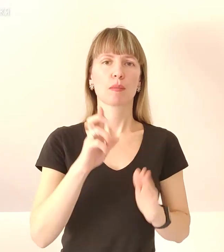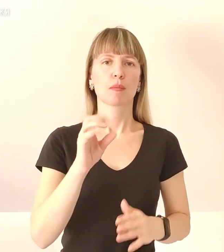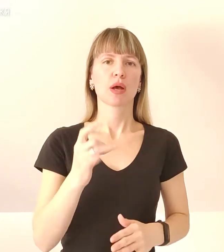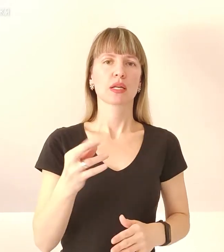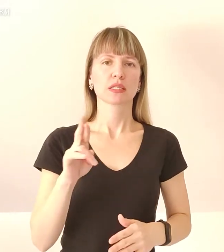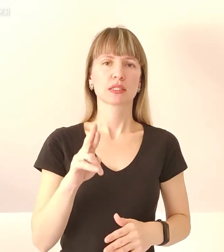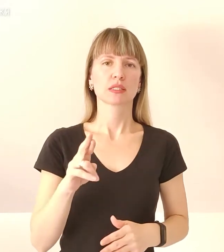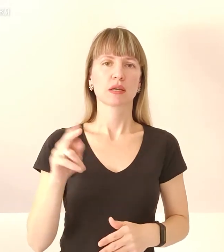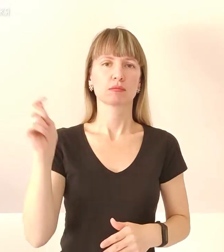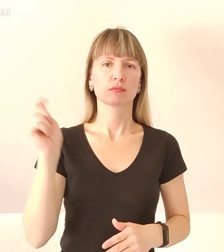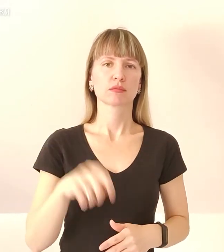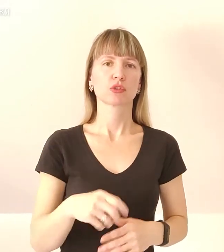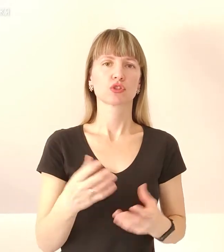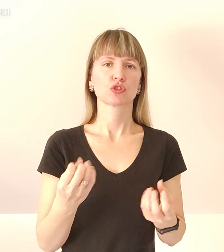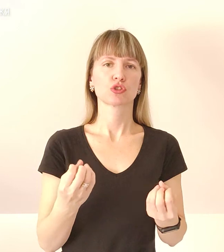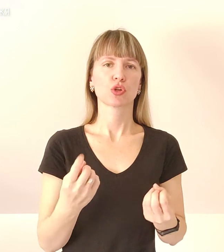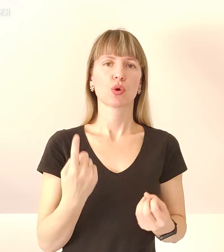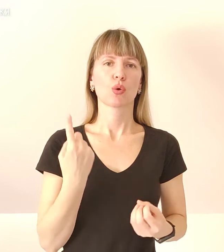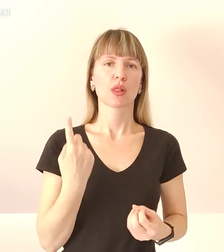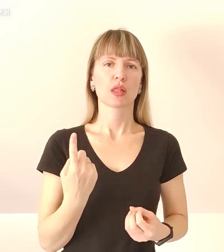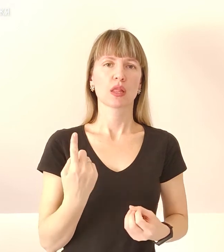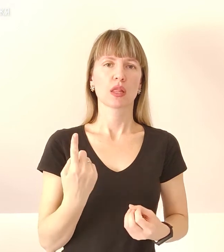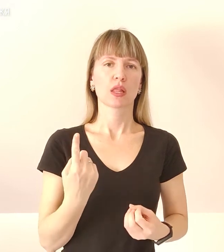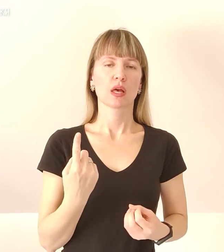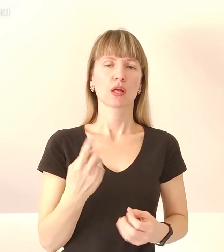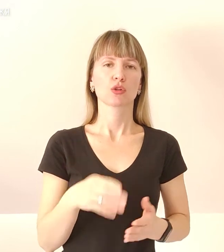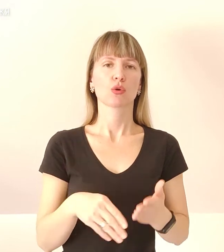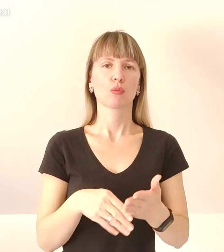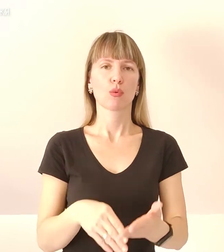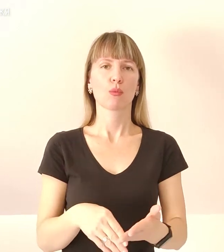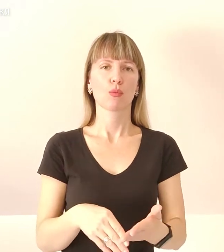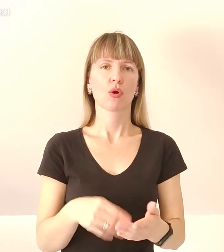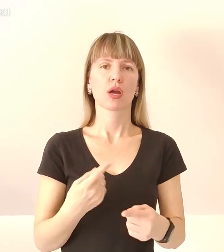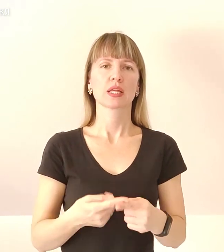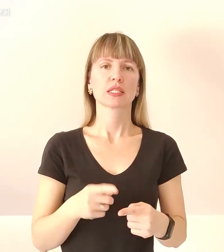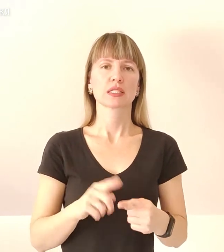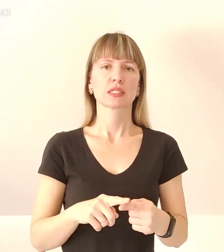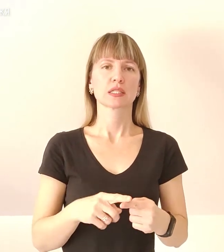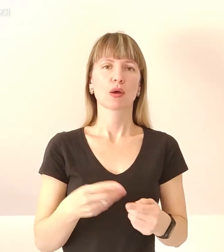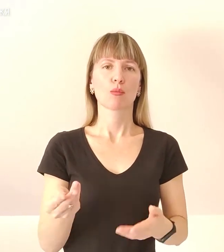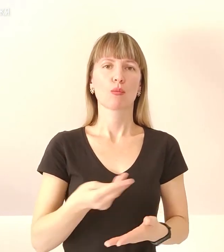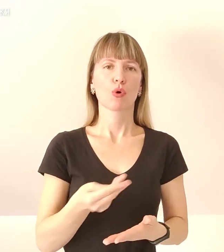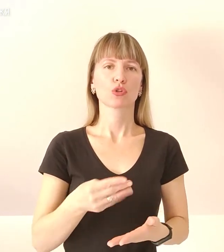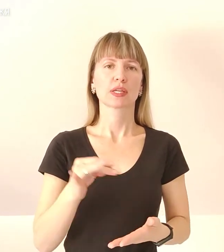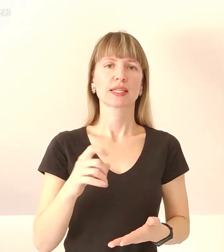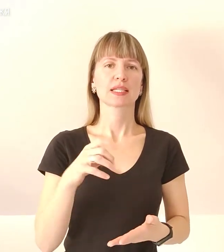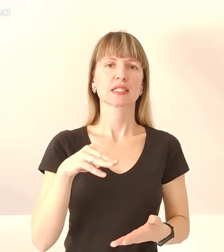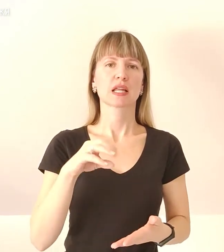прибула ще одна допомога. Це борошно від Тернопільської